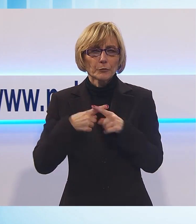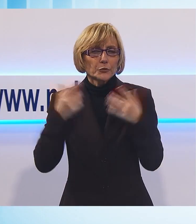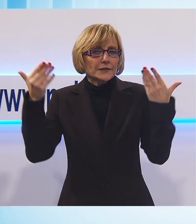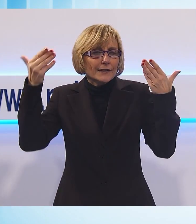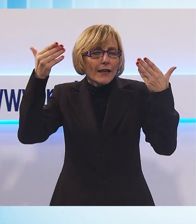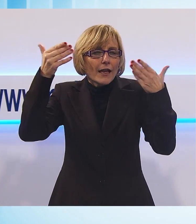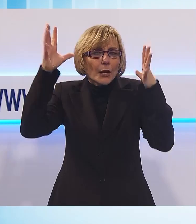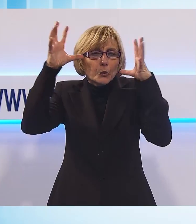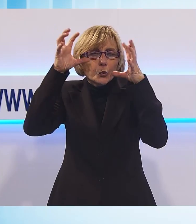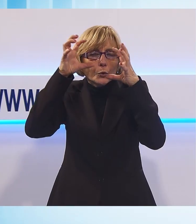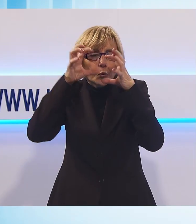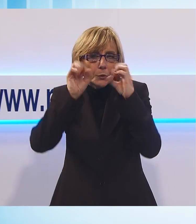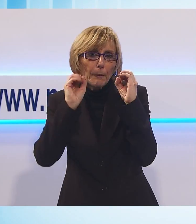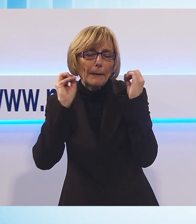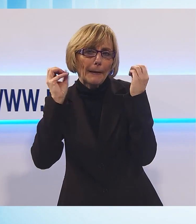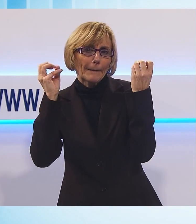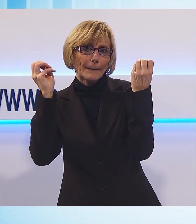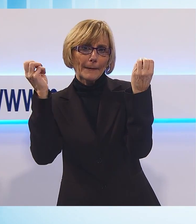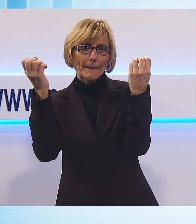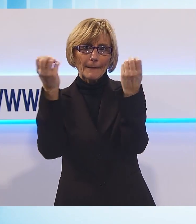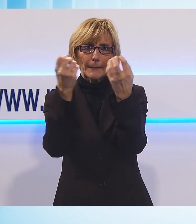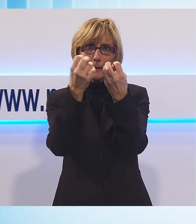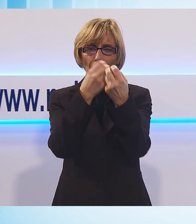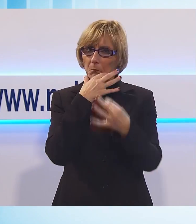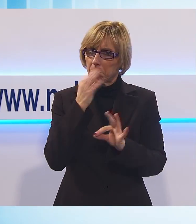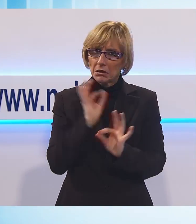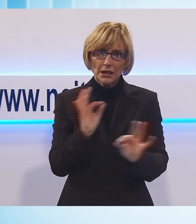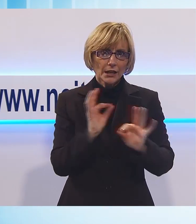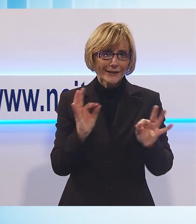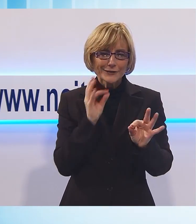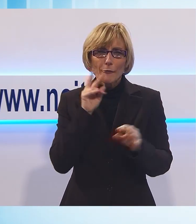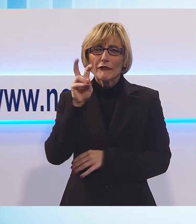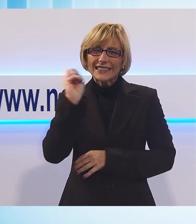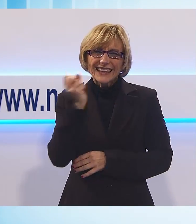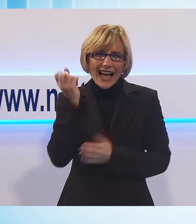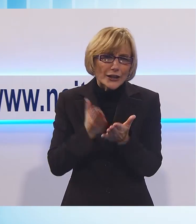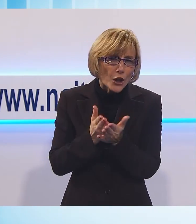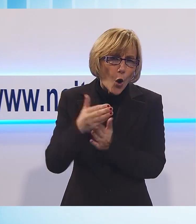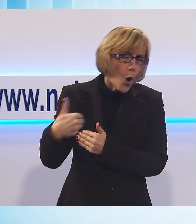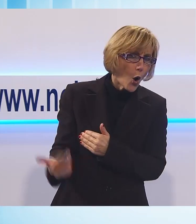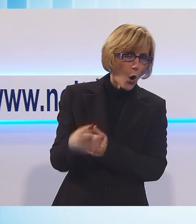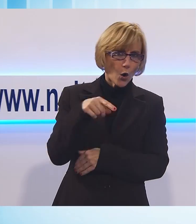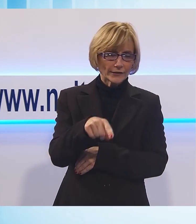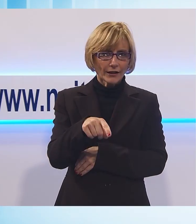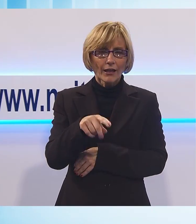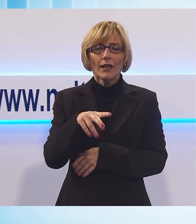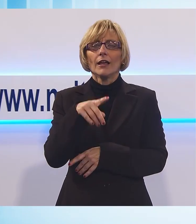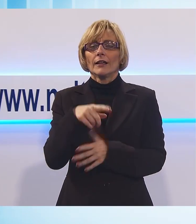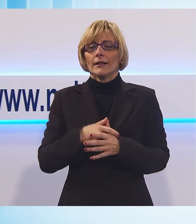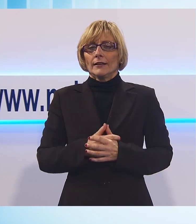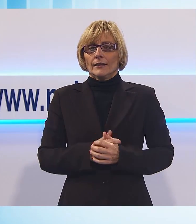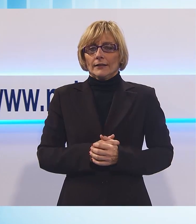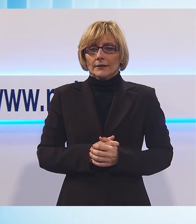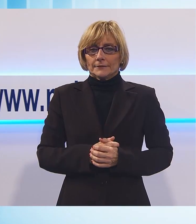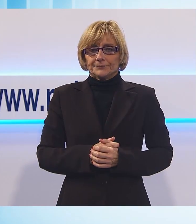valorizzando tutte le parti del presepe, che viene fatto da oltre 20 anni, anche in memoria di chi lo iniziò 24 anni fa. Abbiamo